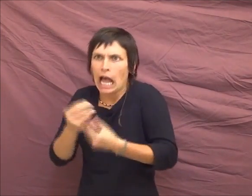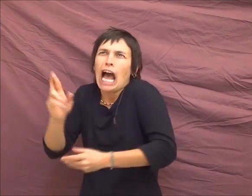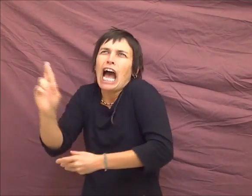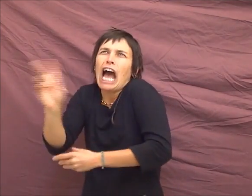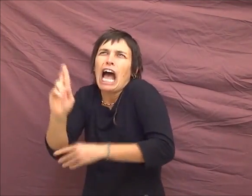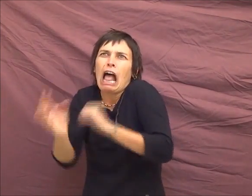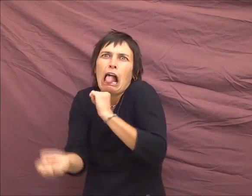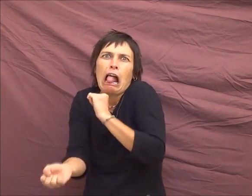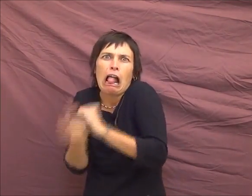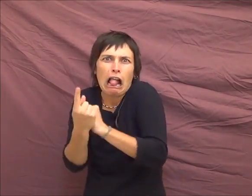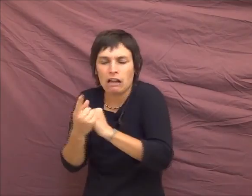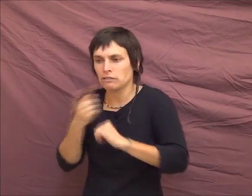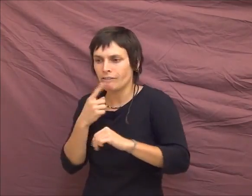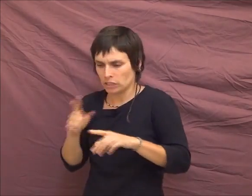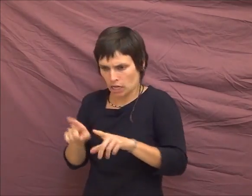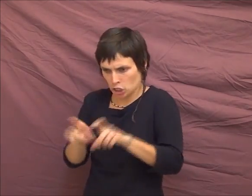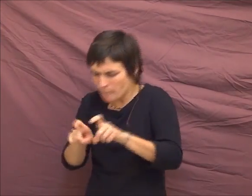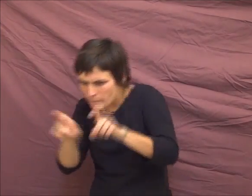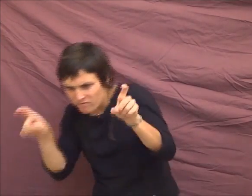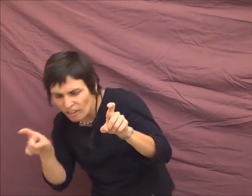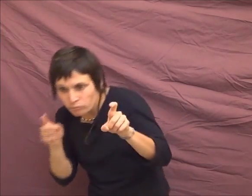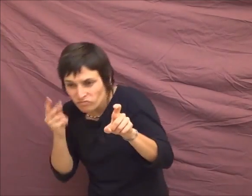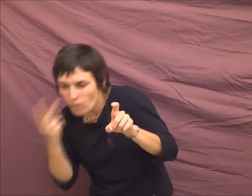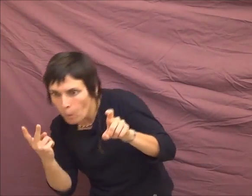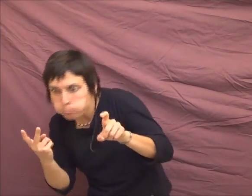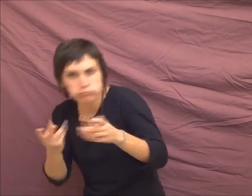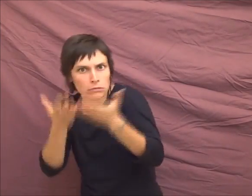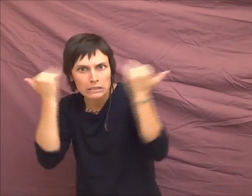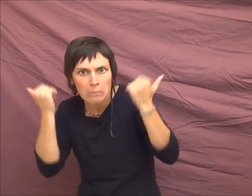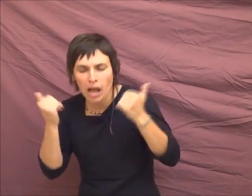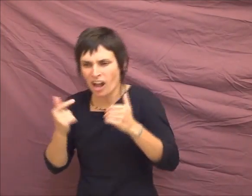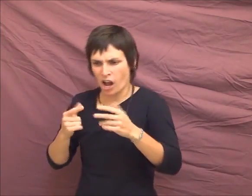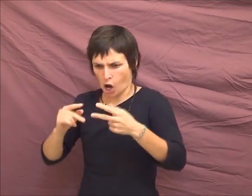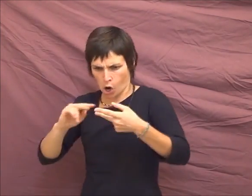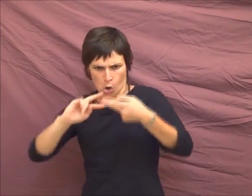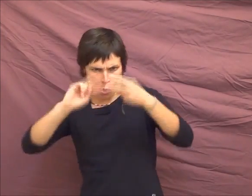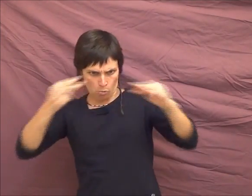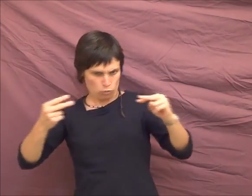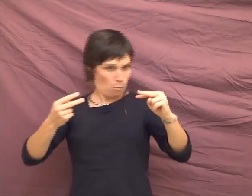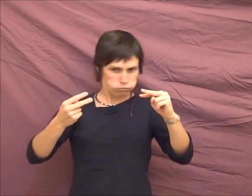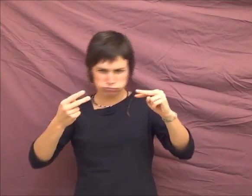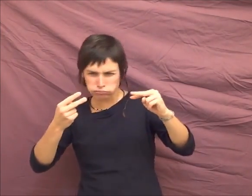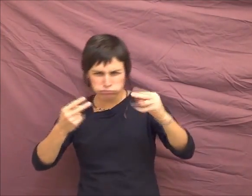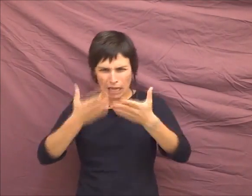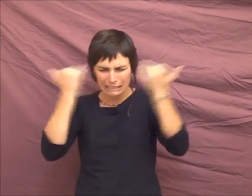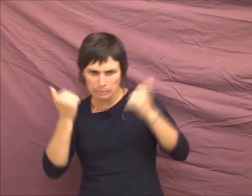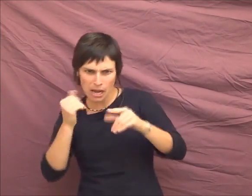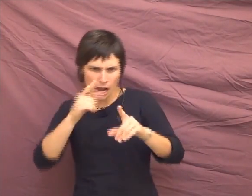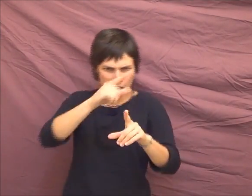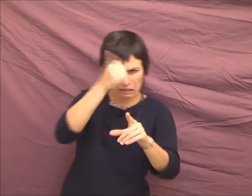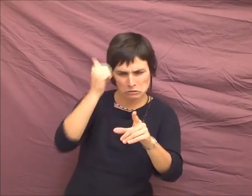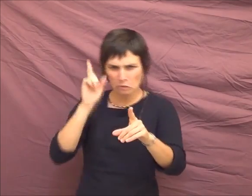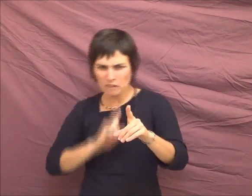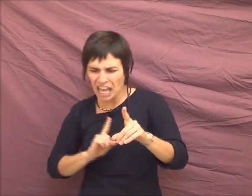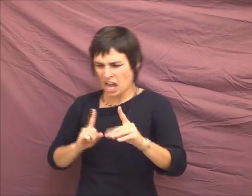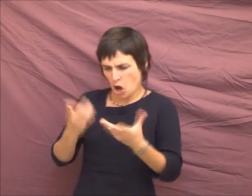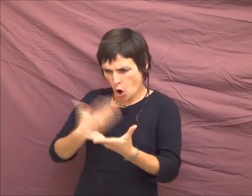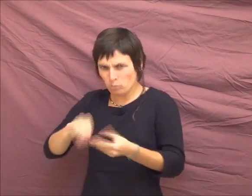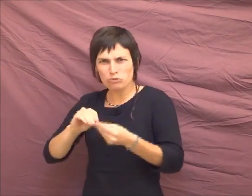regardant entre ses jambes, on ne peut pas voir en regardant ses chromosomes. Il a un mélange d'ovaire et de testicules. Et du coup, là, on ne sait vraiment pas. Et donc, pour dire que c'est